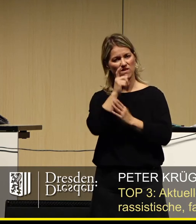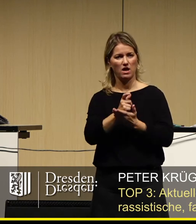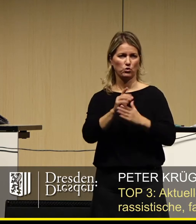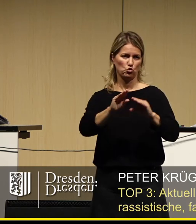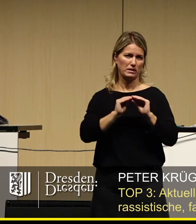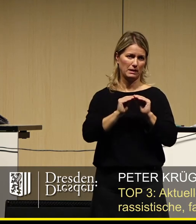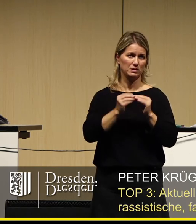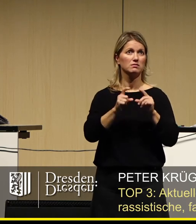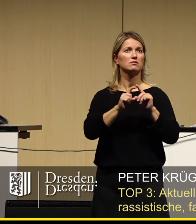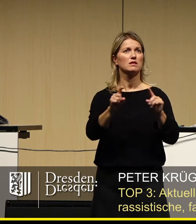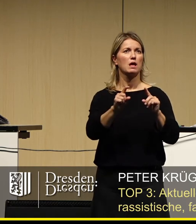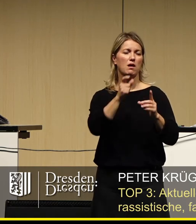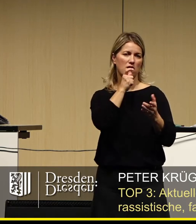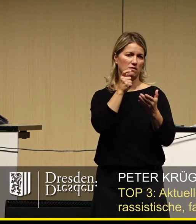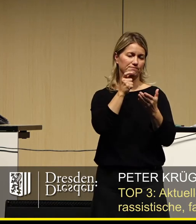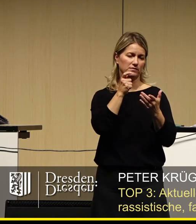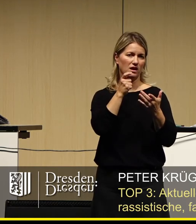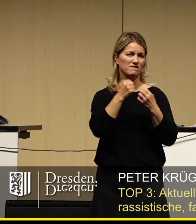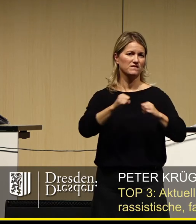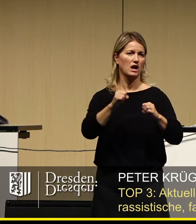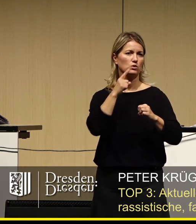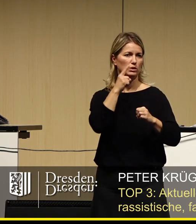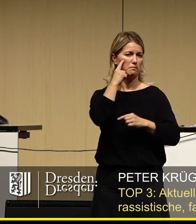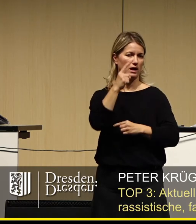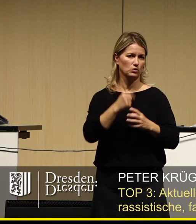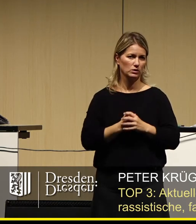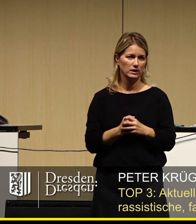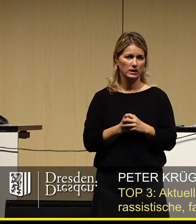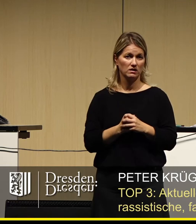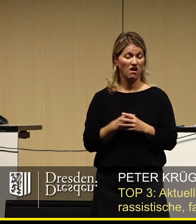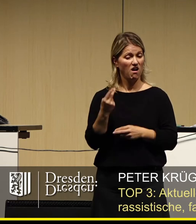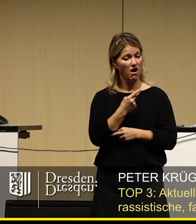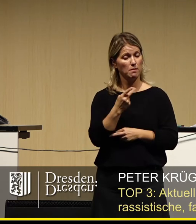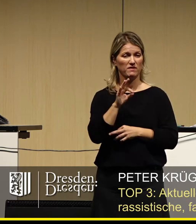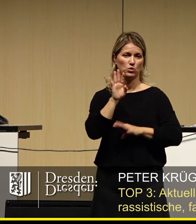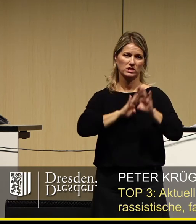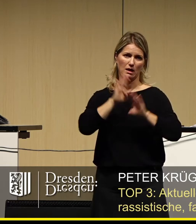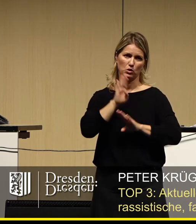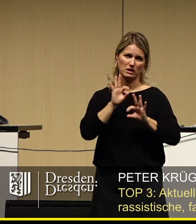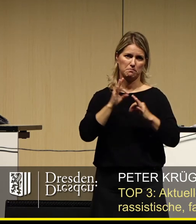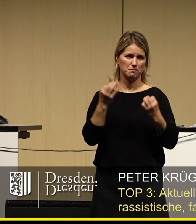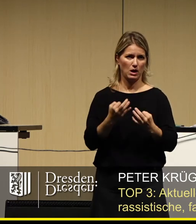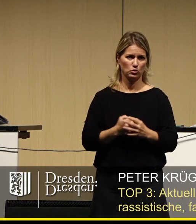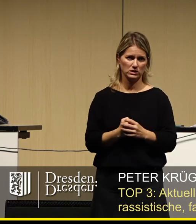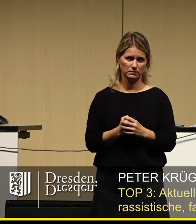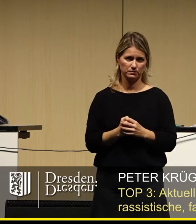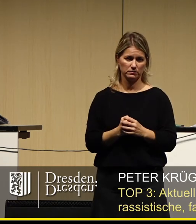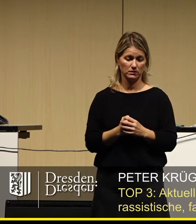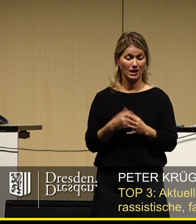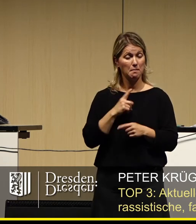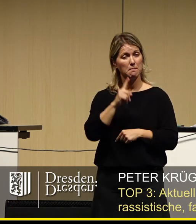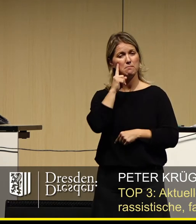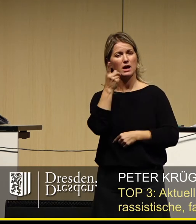umgehen. Beide sind unverzichtbare Grundlage für unsere Demokratie. Über den Austausch von Meinungen,